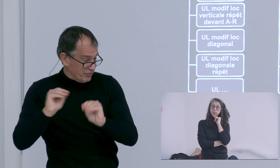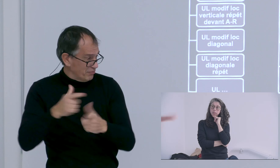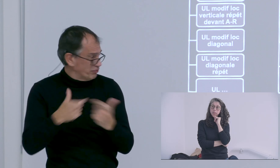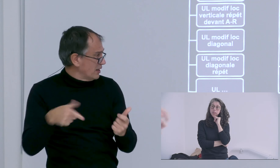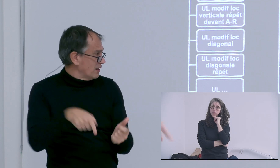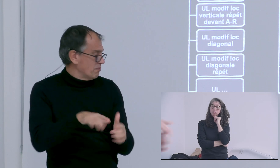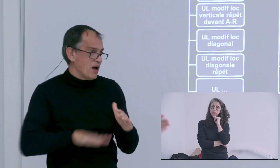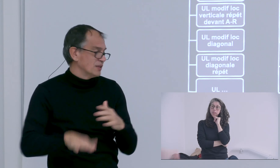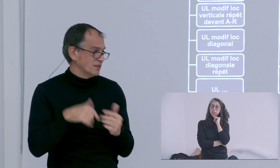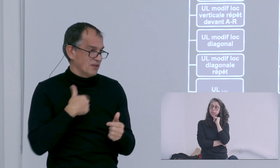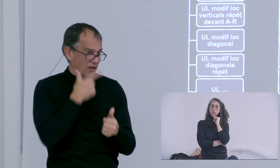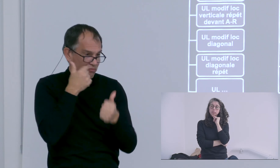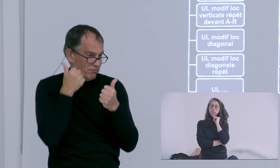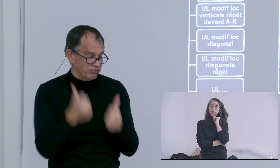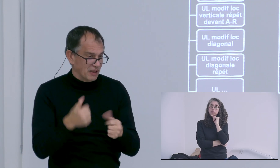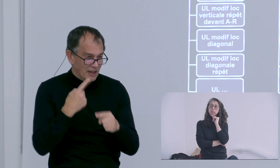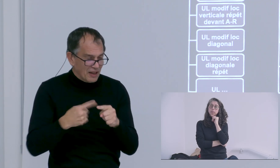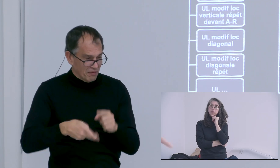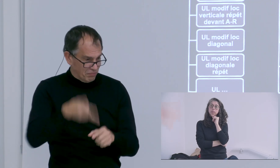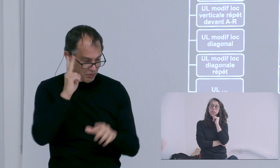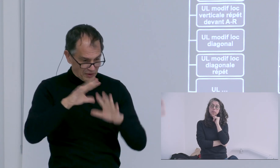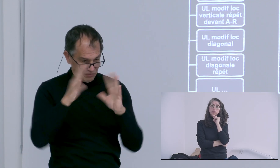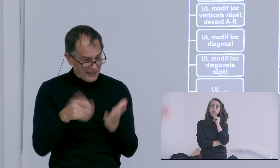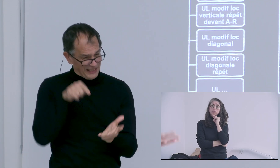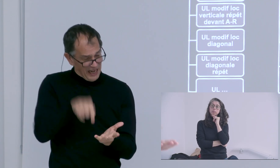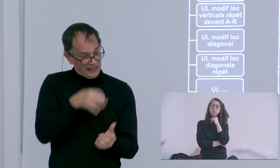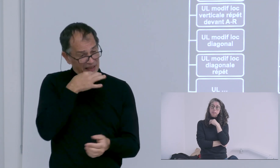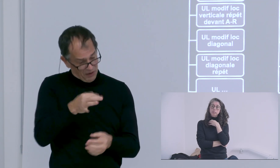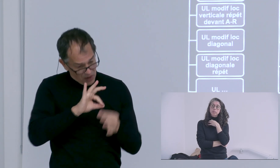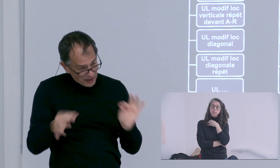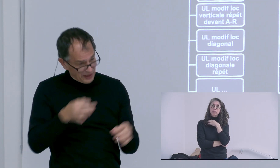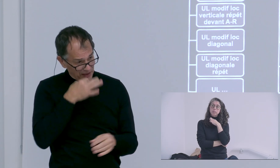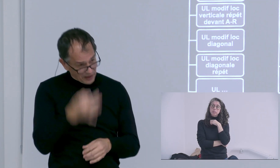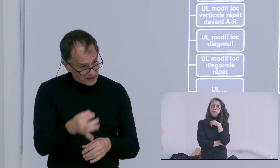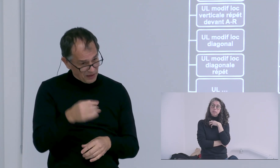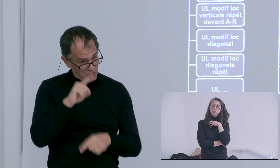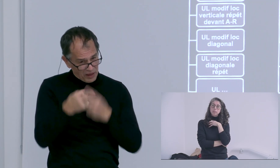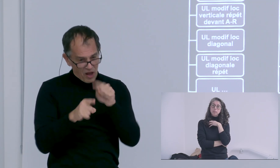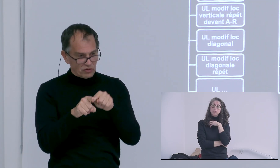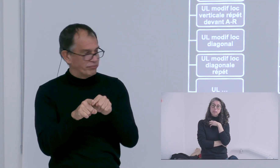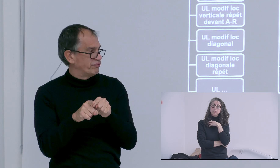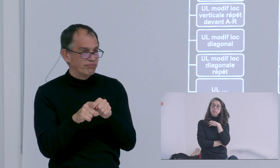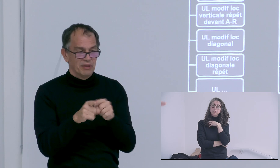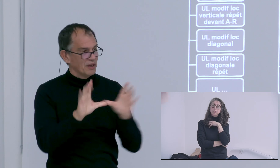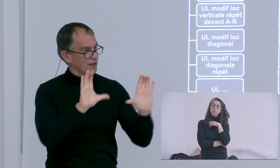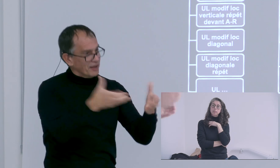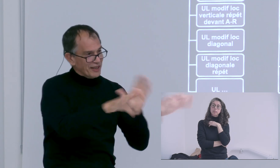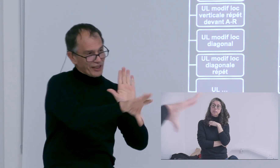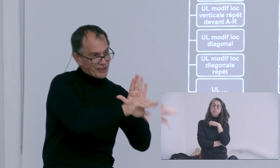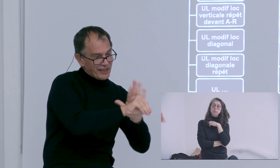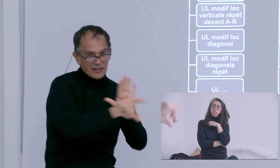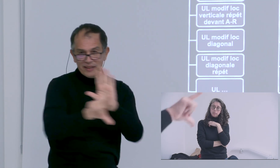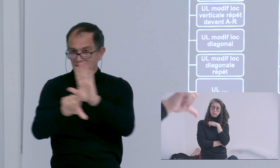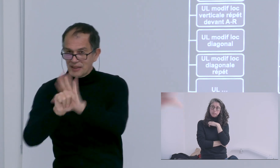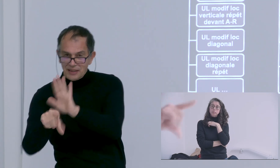compris il m'a inspiré pour la rédaction des programmes officiels de l'éducation nationale sur l'enseignement et dans cet article là il est question